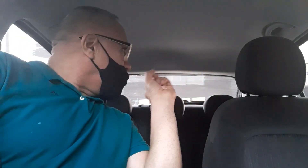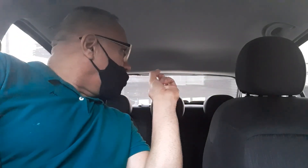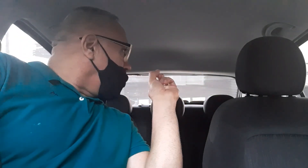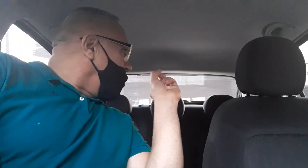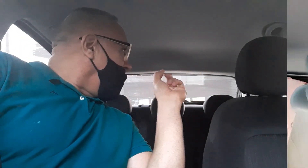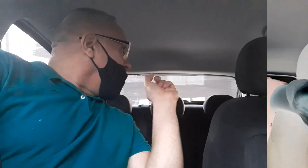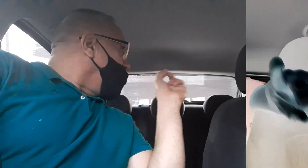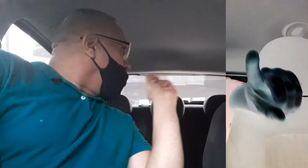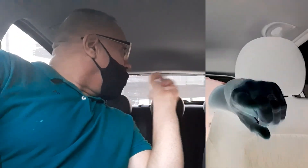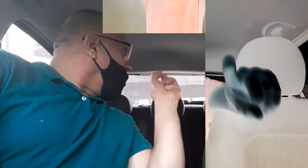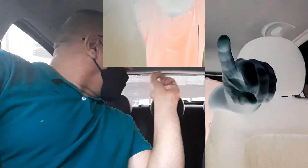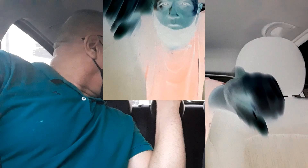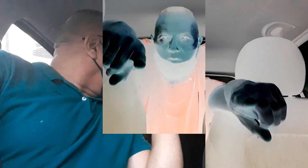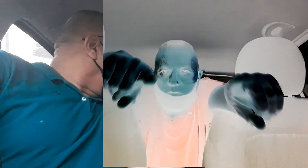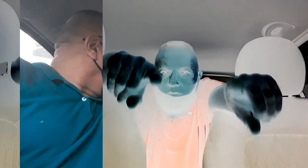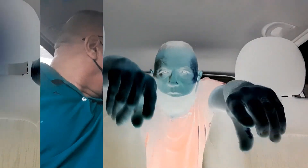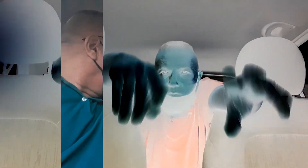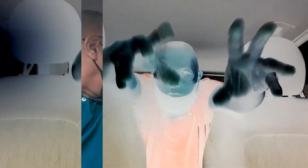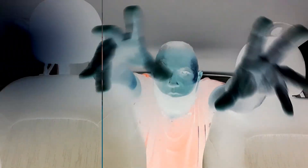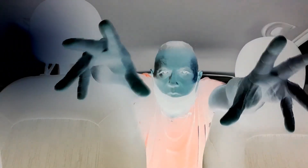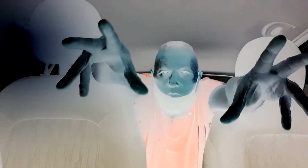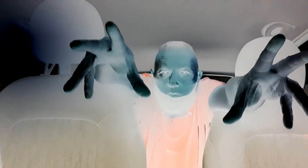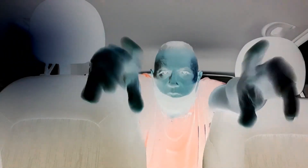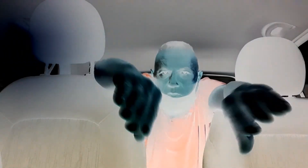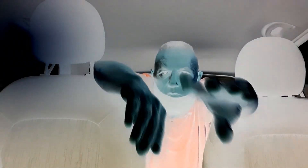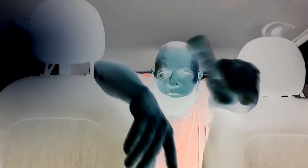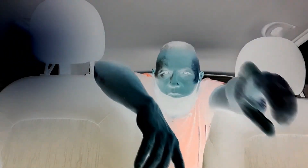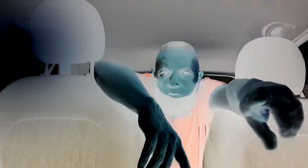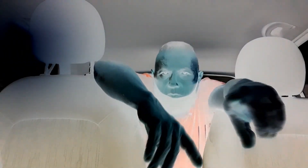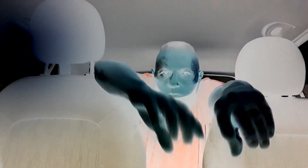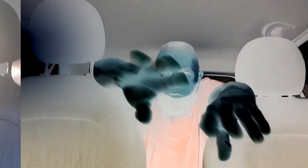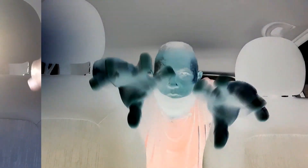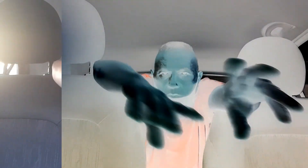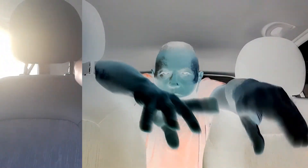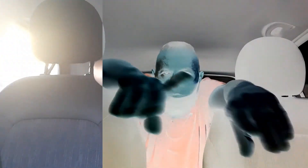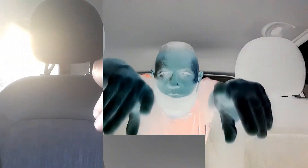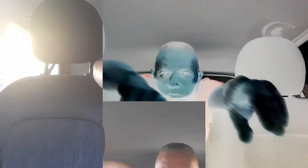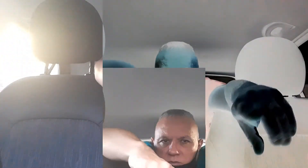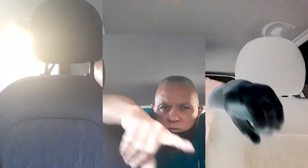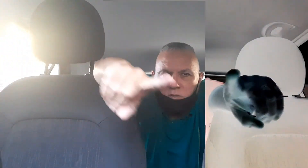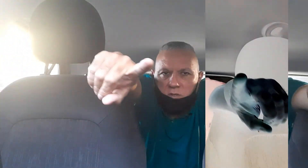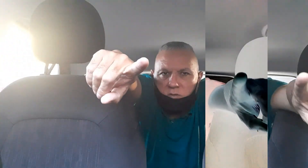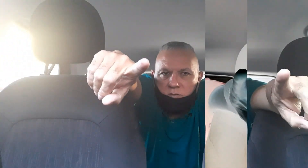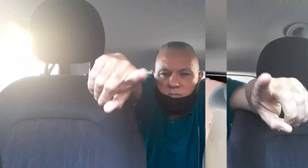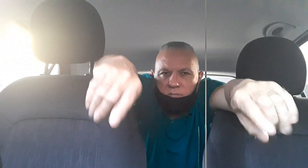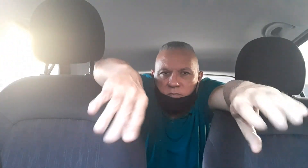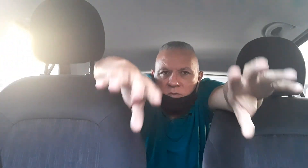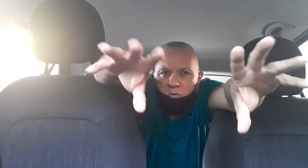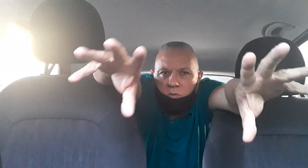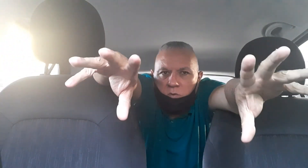Muita alegria, no corpo, na alma,